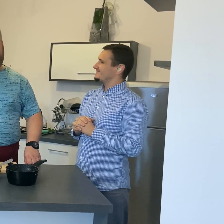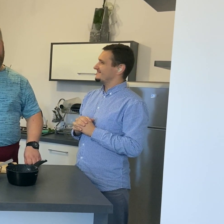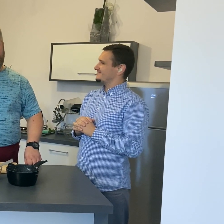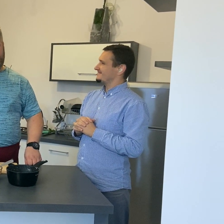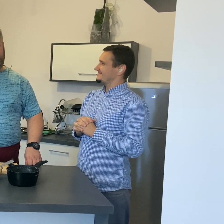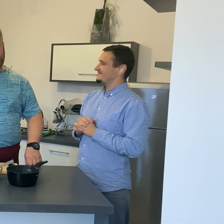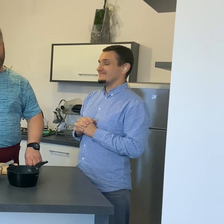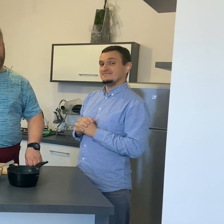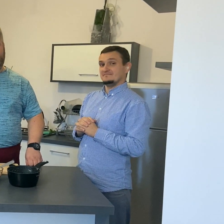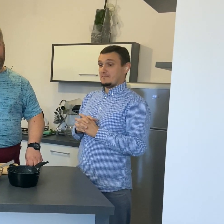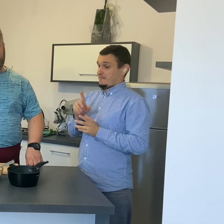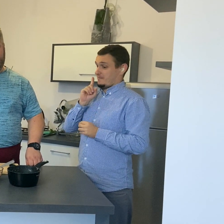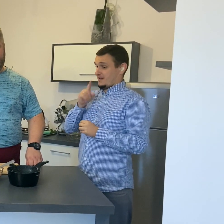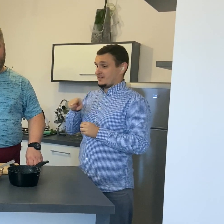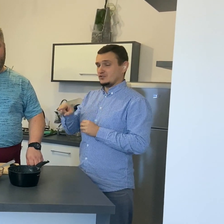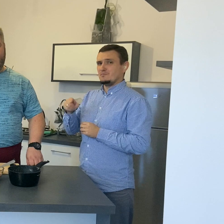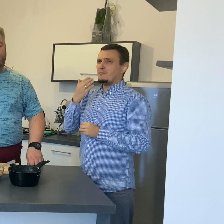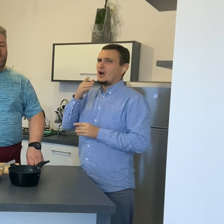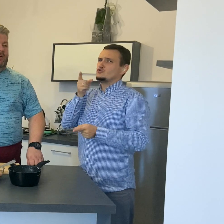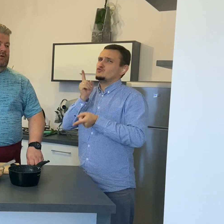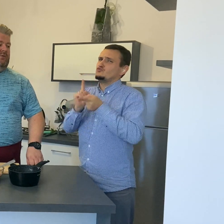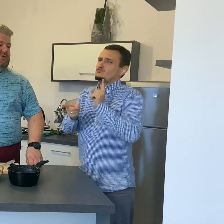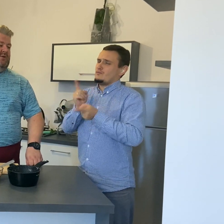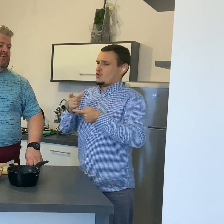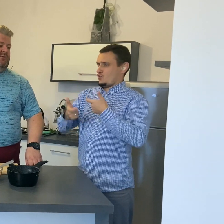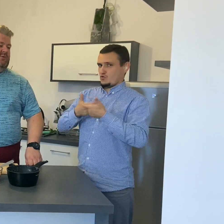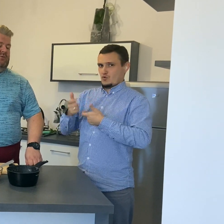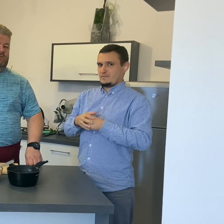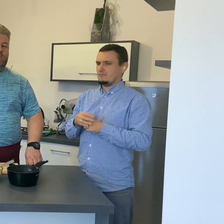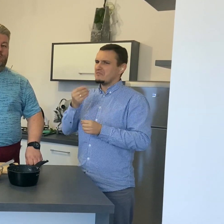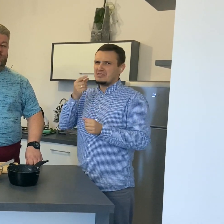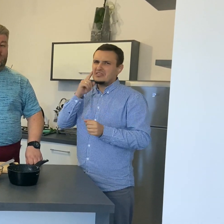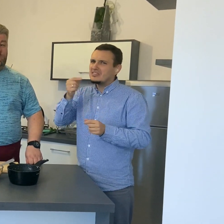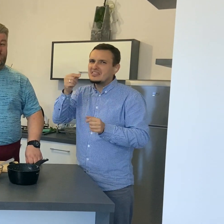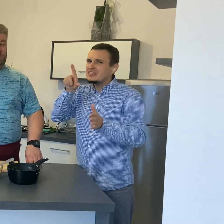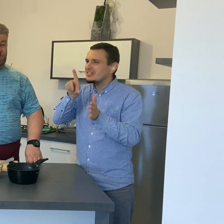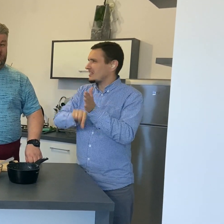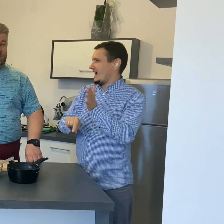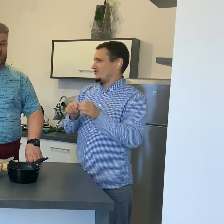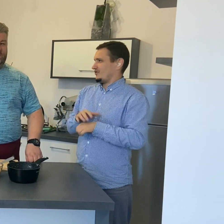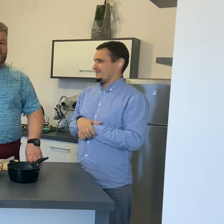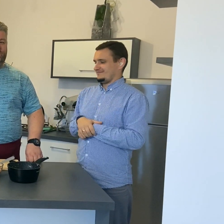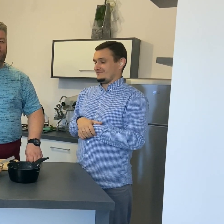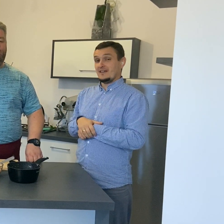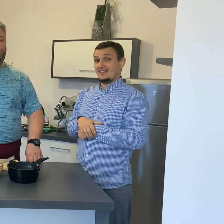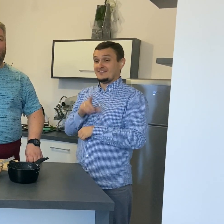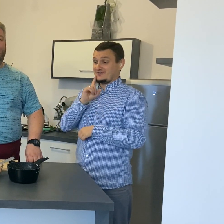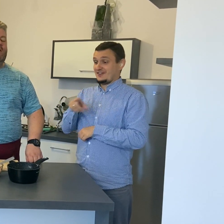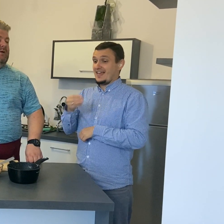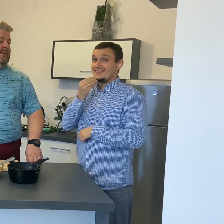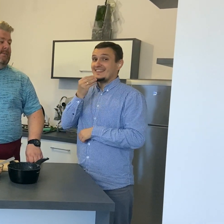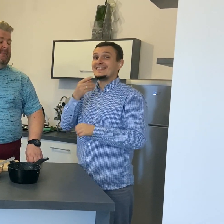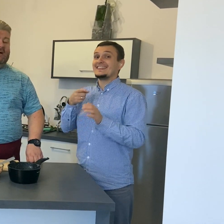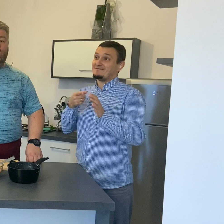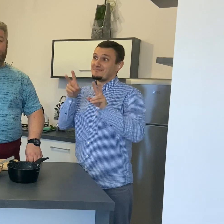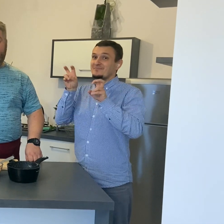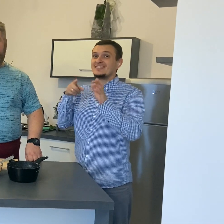fajna, szybka rzecz. Ustaliliśmy, że to danie kawalerskie. Makaron pene,